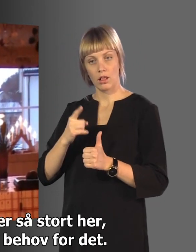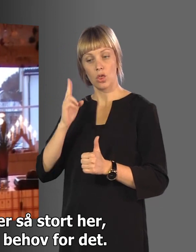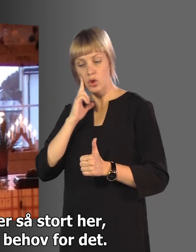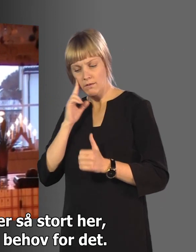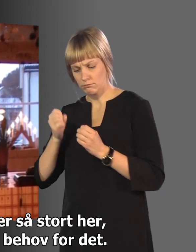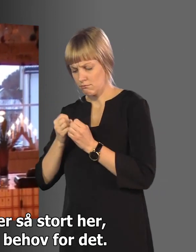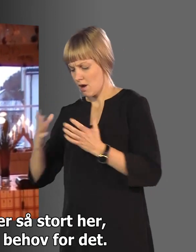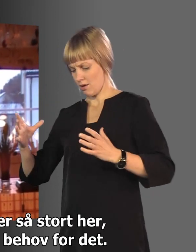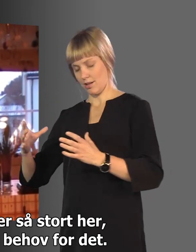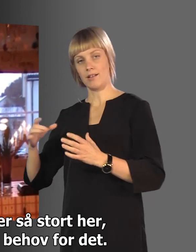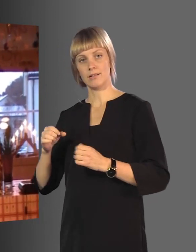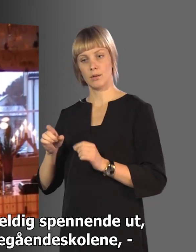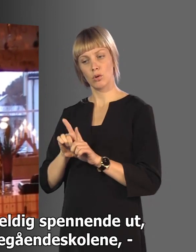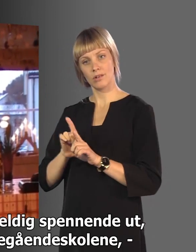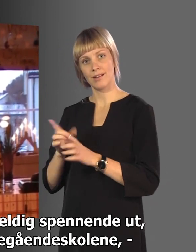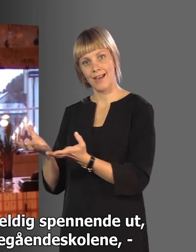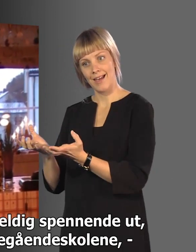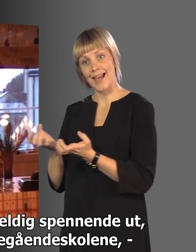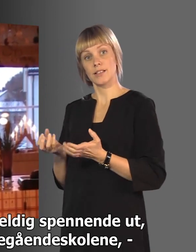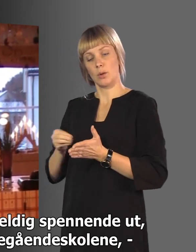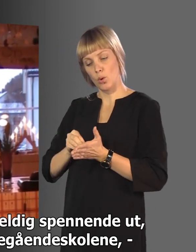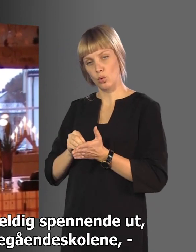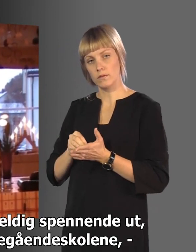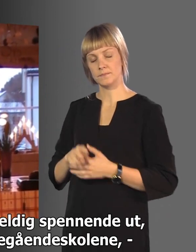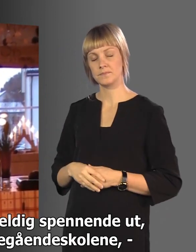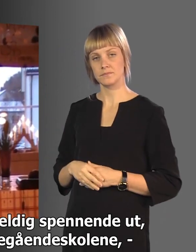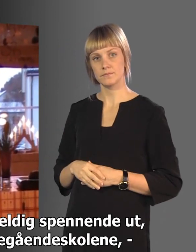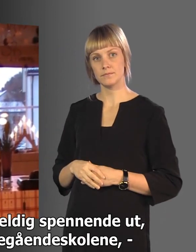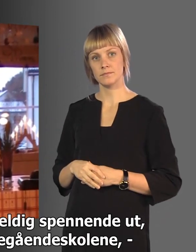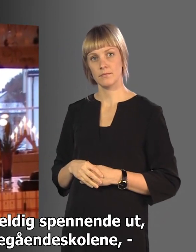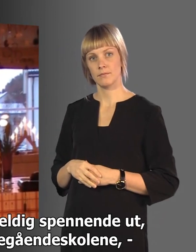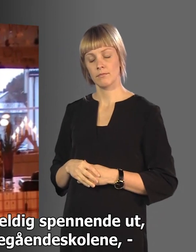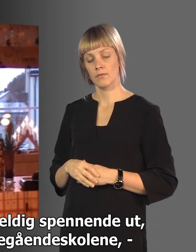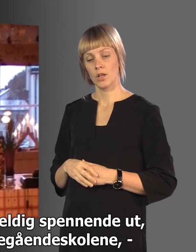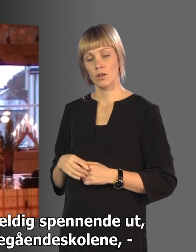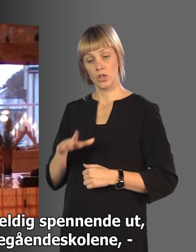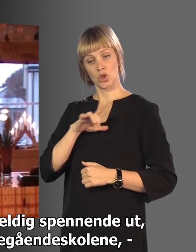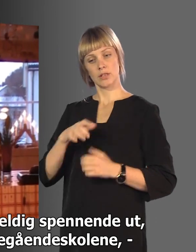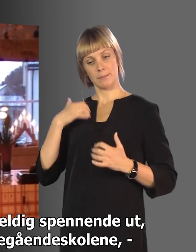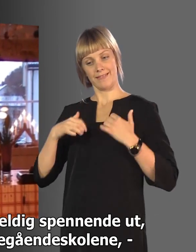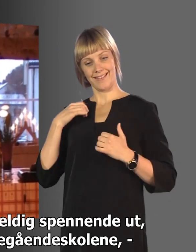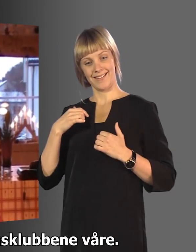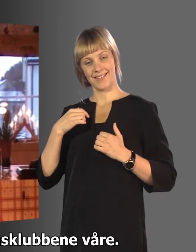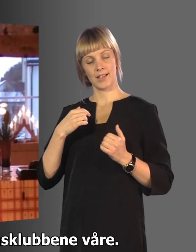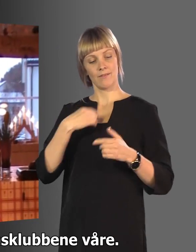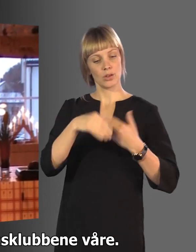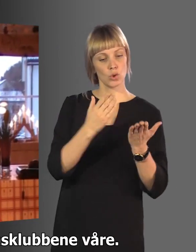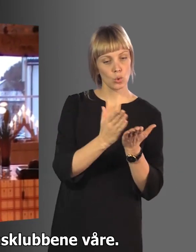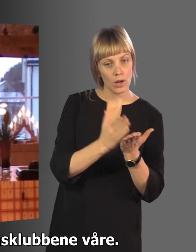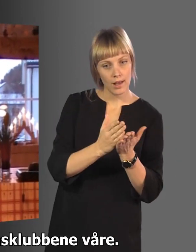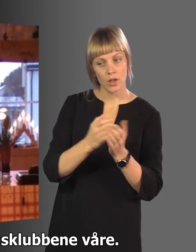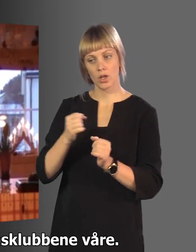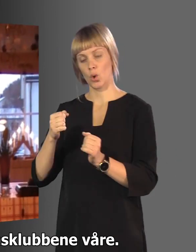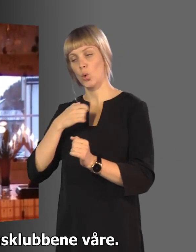at det er ekstra behov for det. Så jeg synes det høres veldig spennende ut både å utfordre videregående skolene, men også